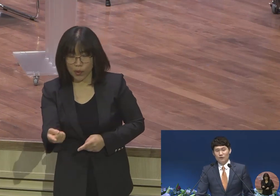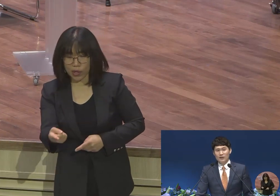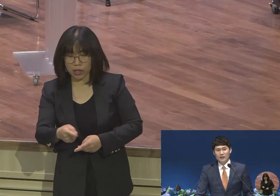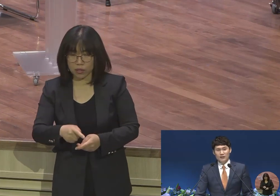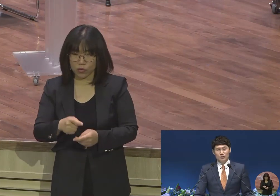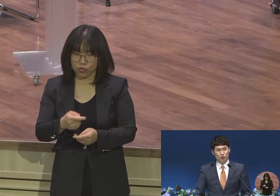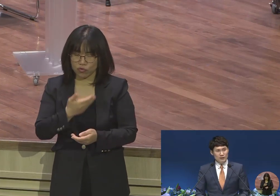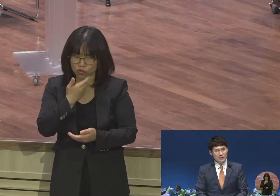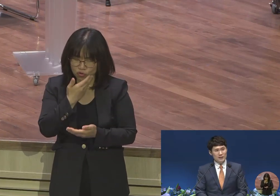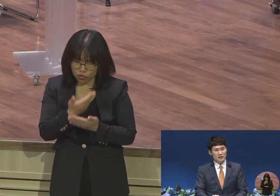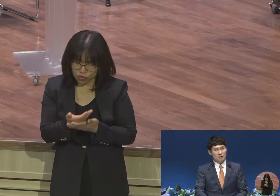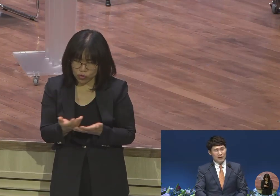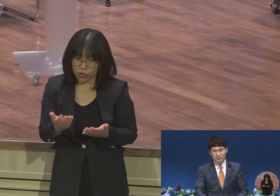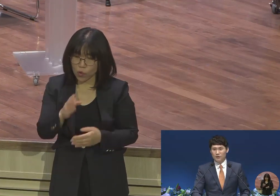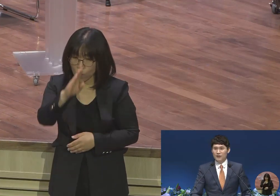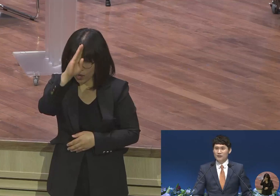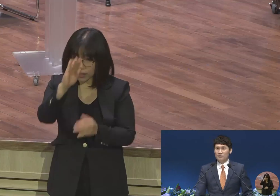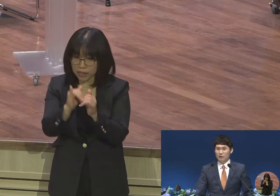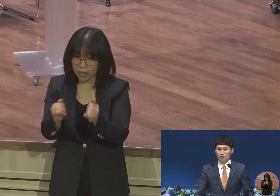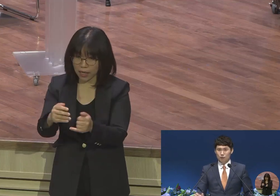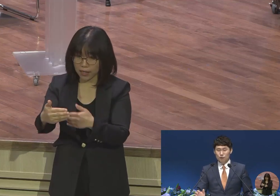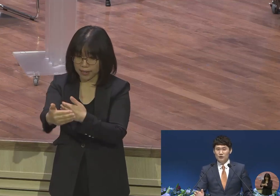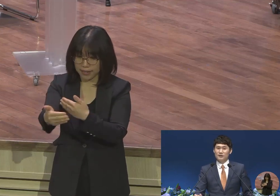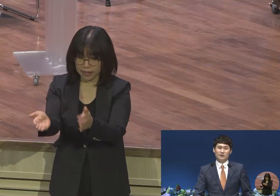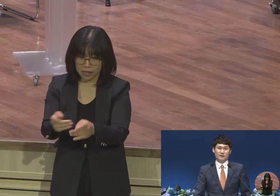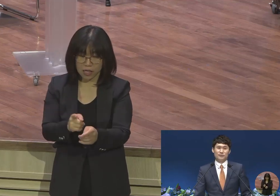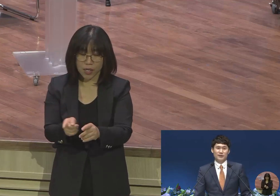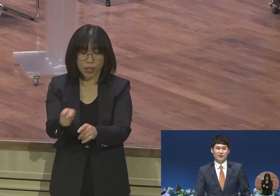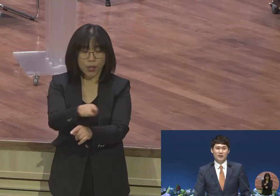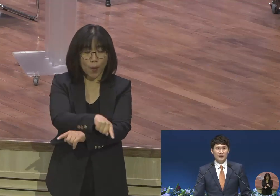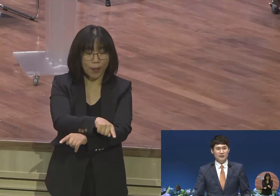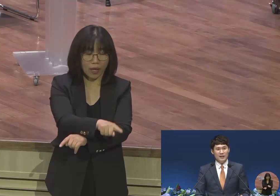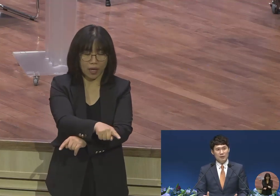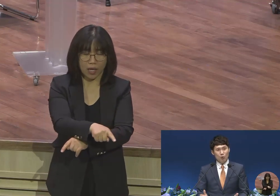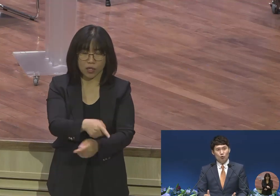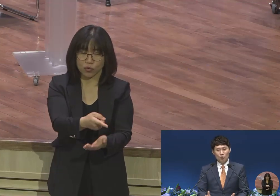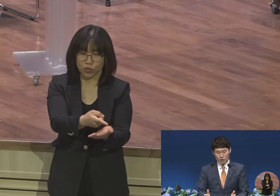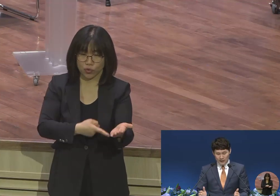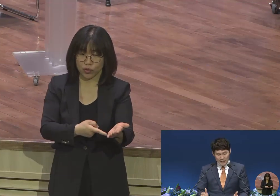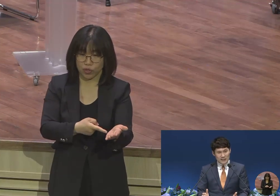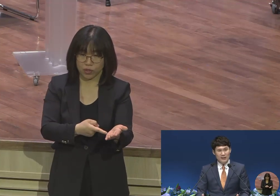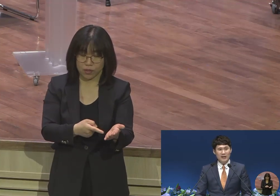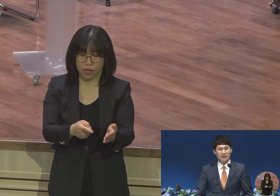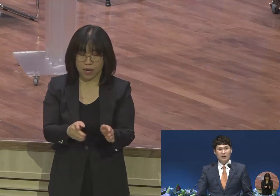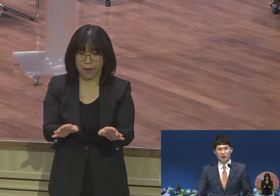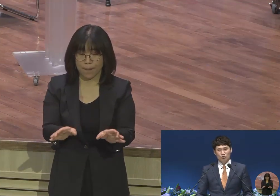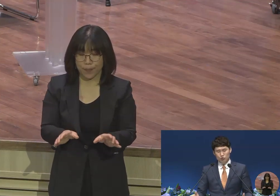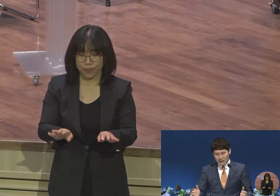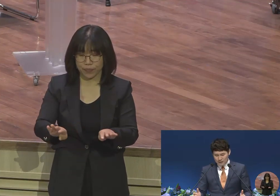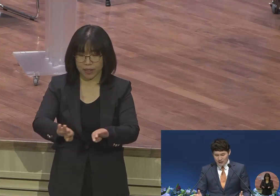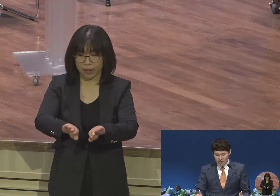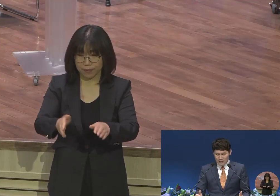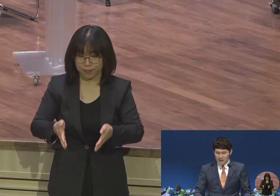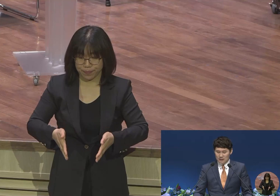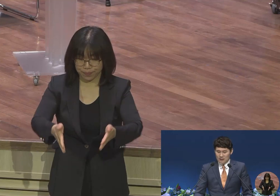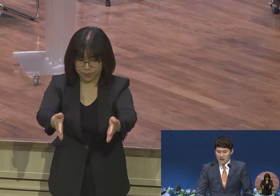그 중환자실 맞은편에는 바로 수술실이 있습니다 그 사이의 복도 대기실에 수많은 사람들이 앉아있는데